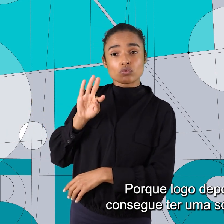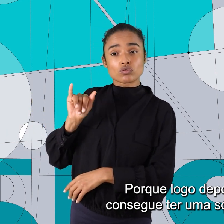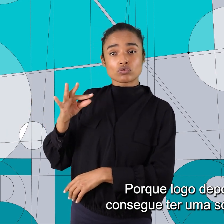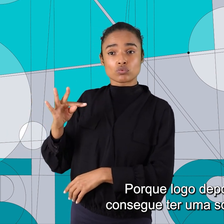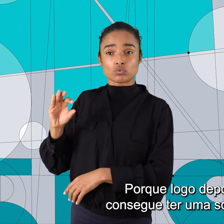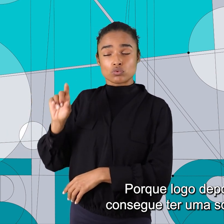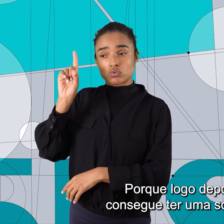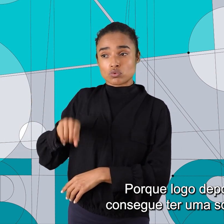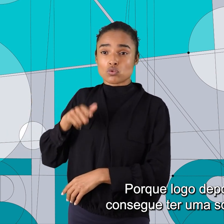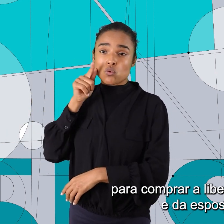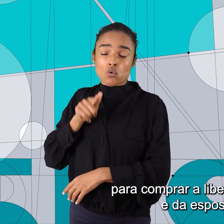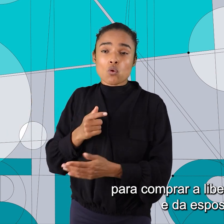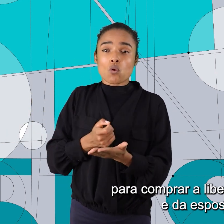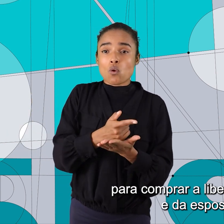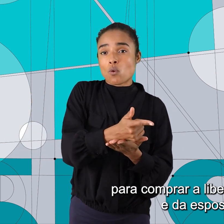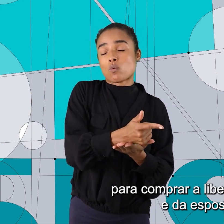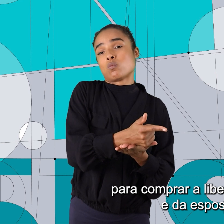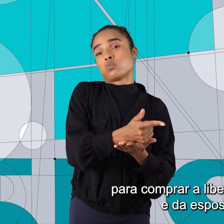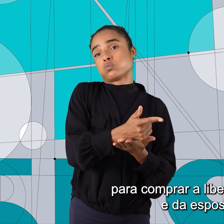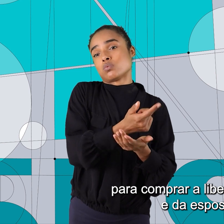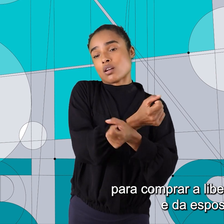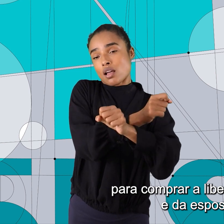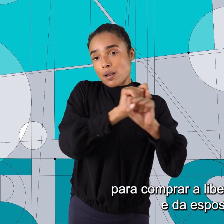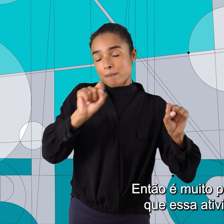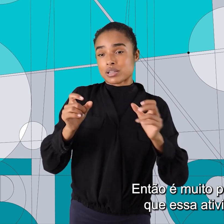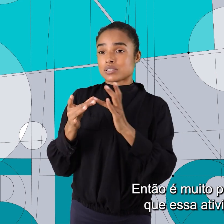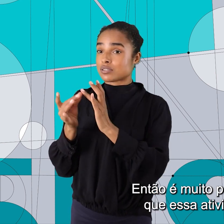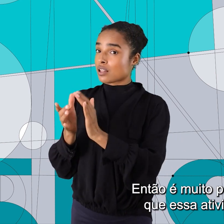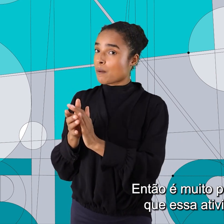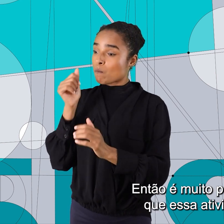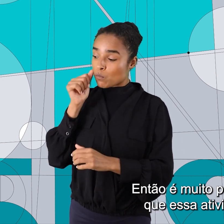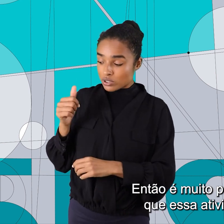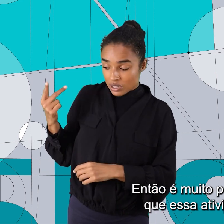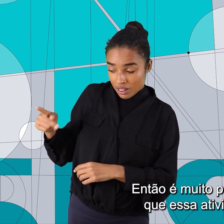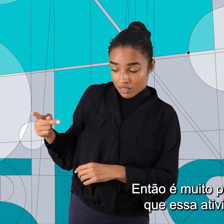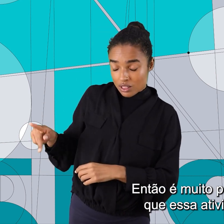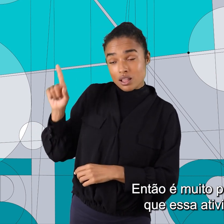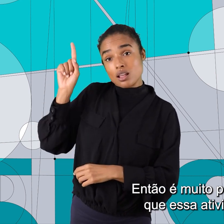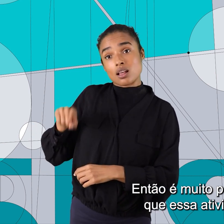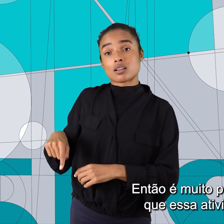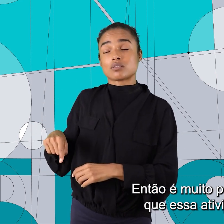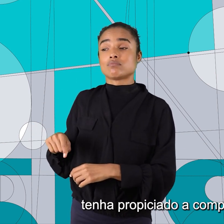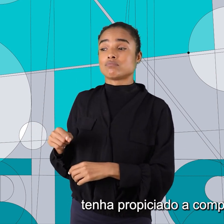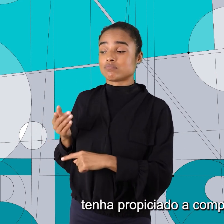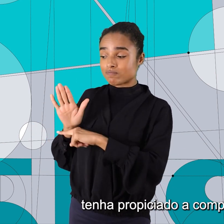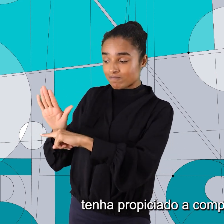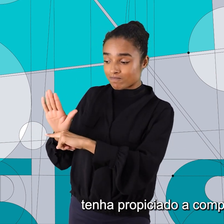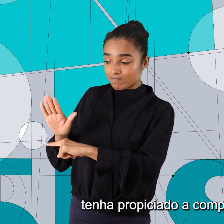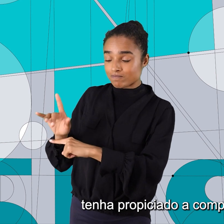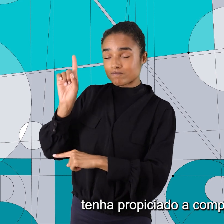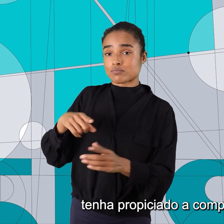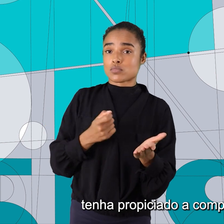ter uma soma vultosa para comprar a liberdade dele e da esposa. Então, é muito provável que essa atividade tenha